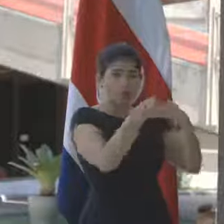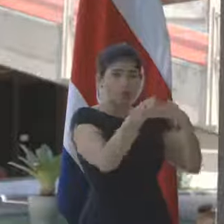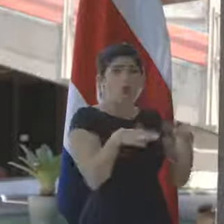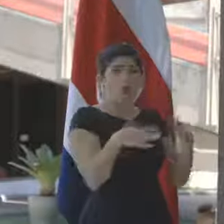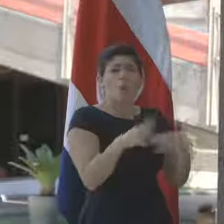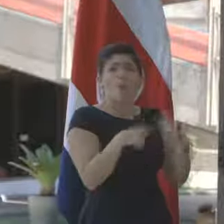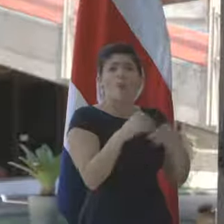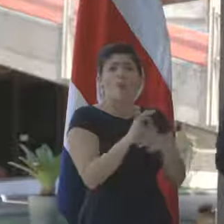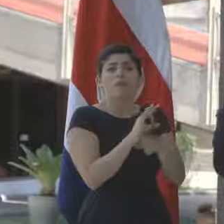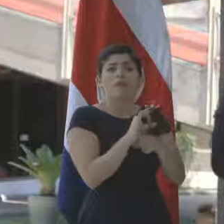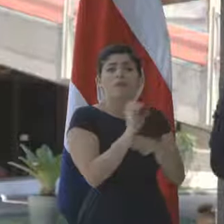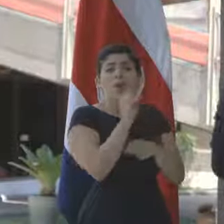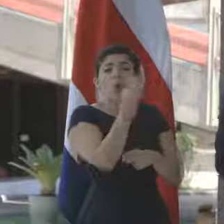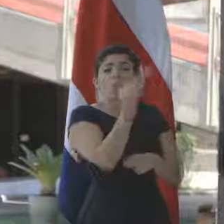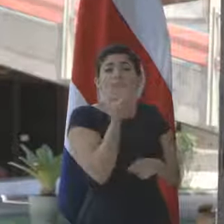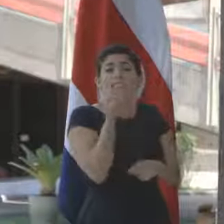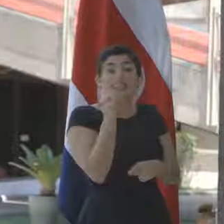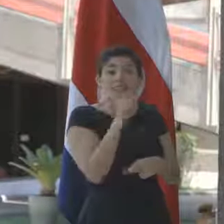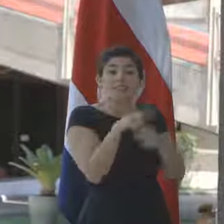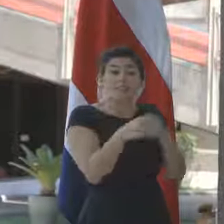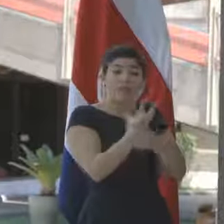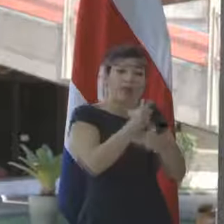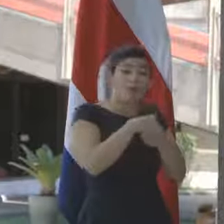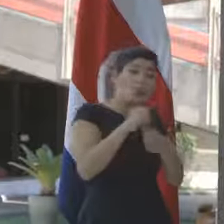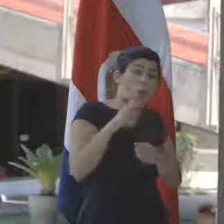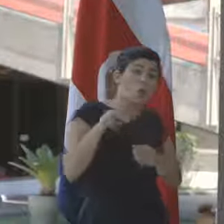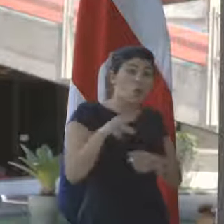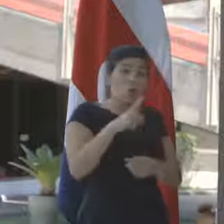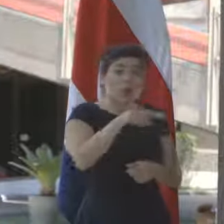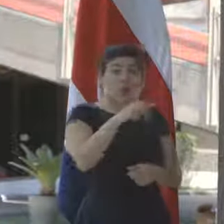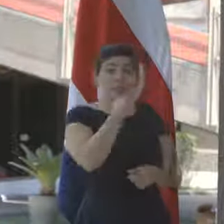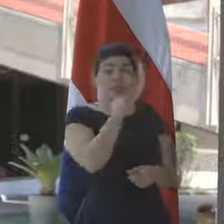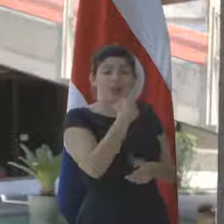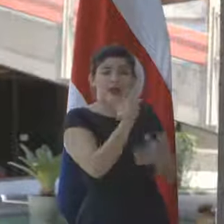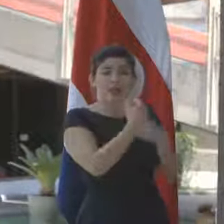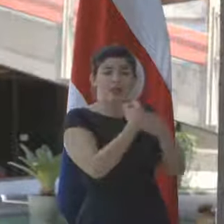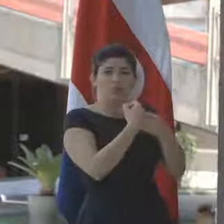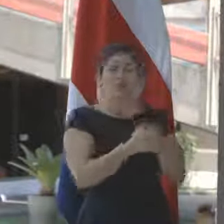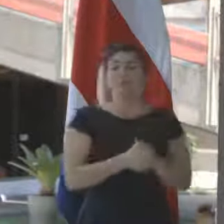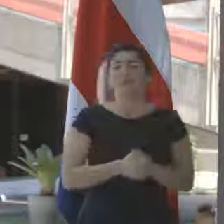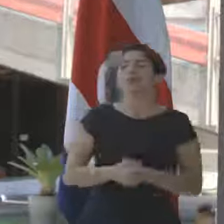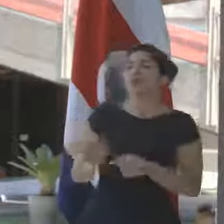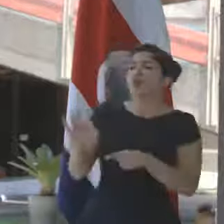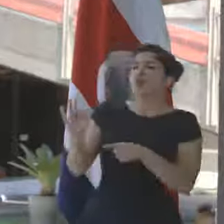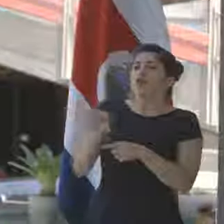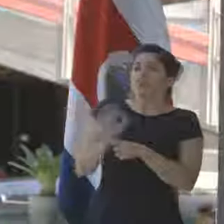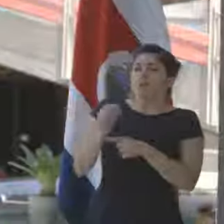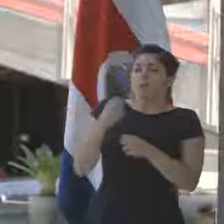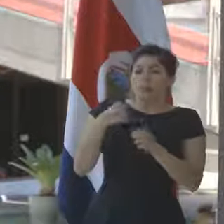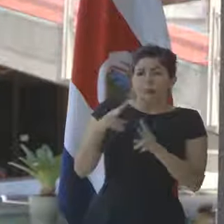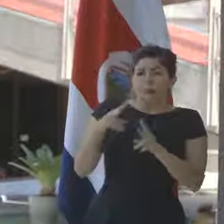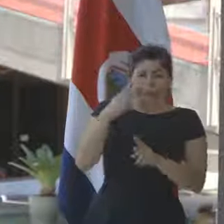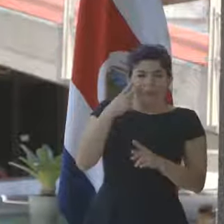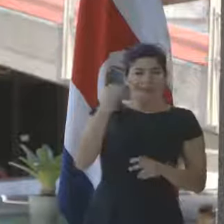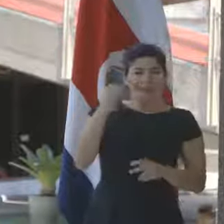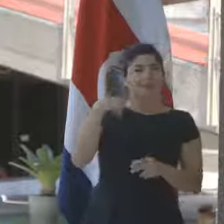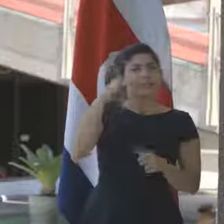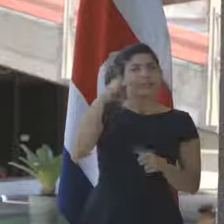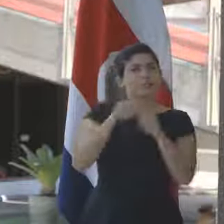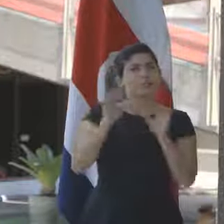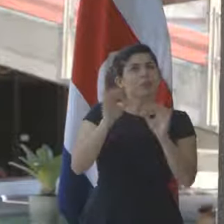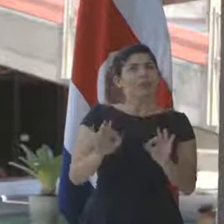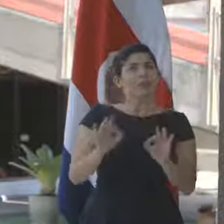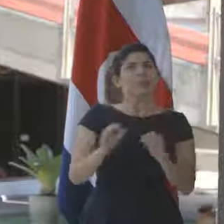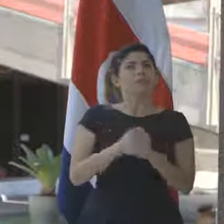funcionar, o decirnos por lo menos que va ser vinculante o no lo que digan, va a funcionar, me permite ver si recuerdo bien, desde